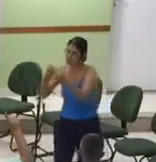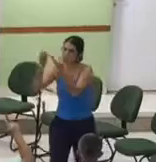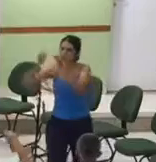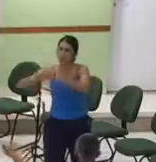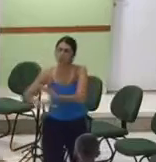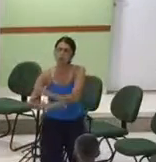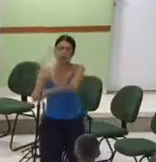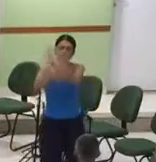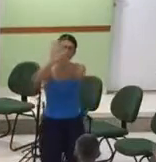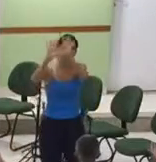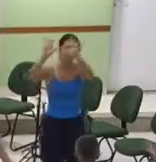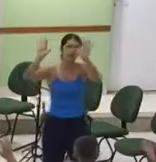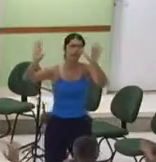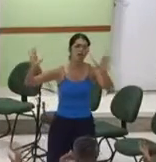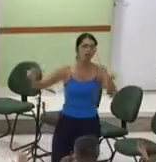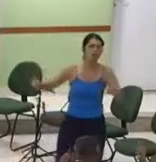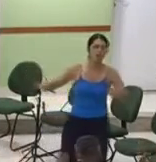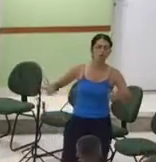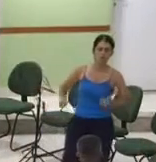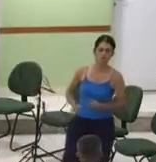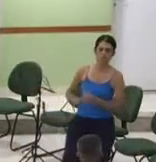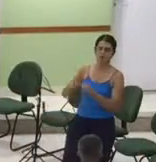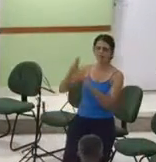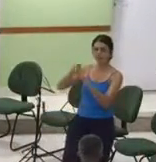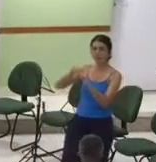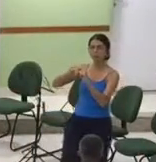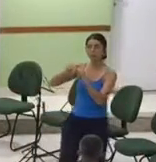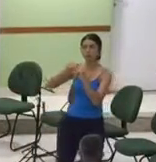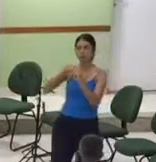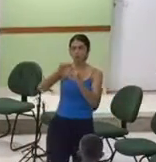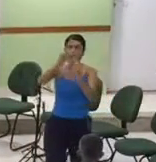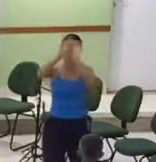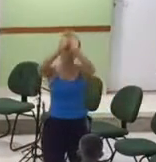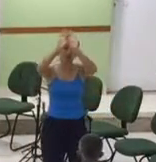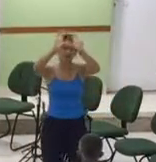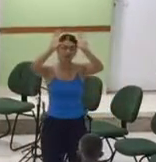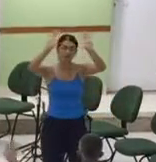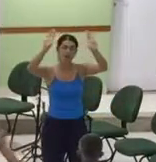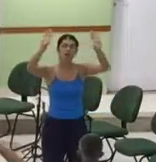-lhe a porta de entrada